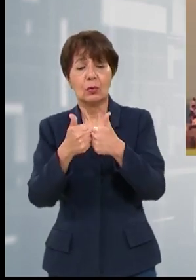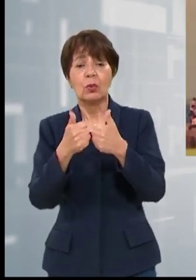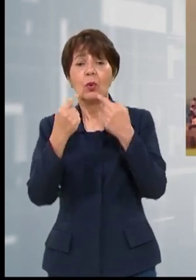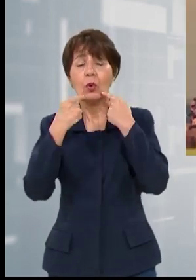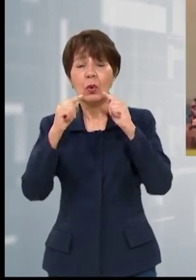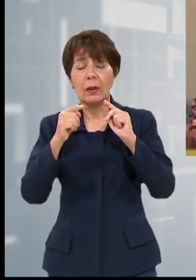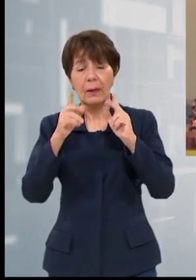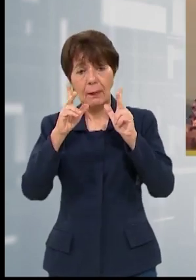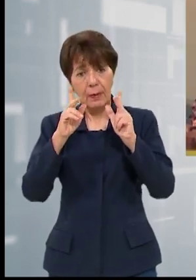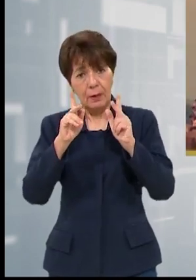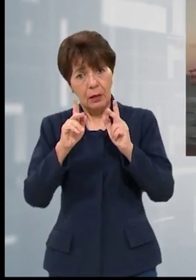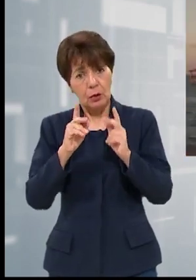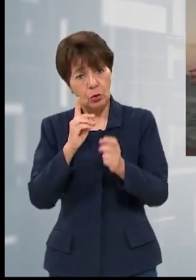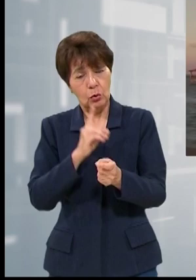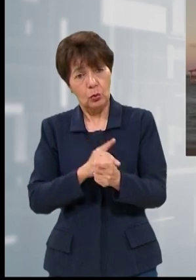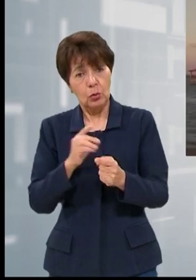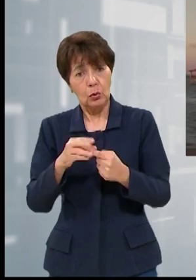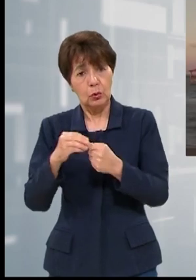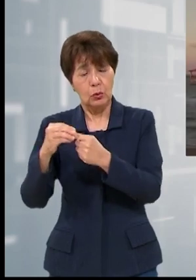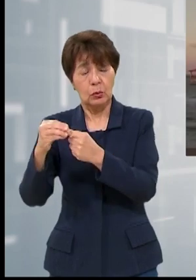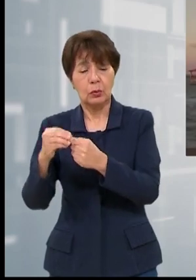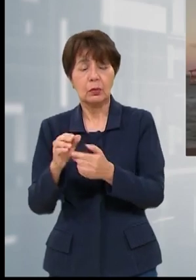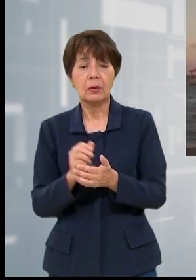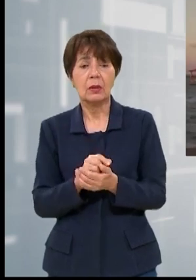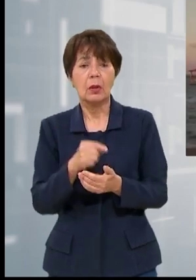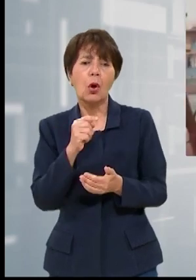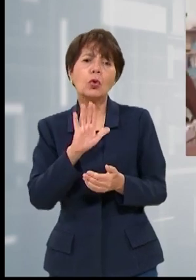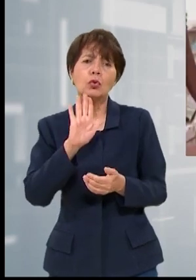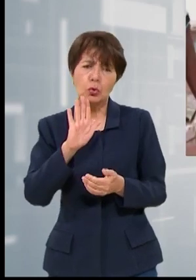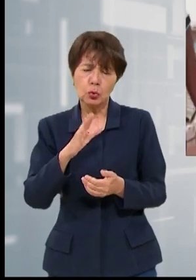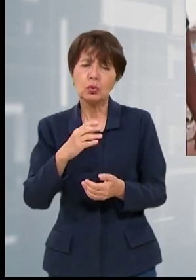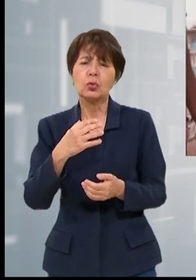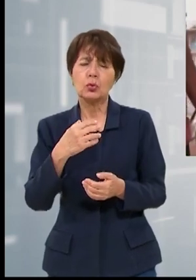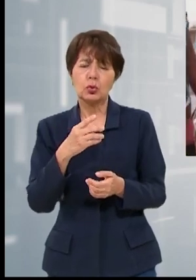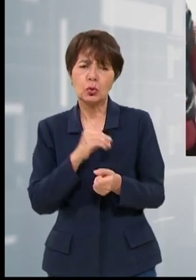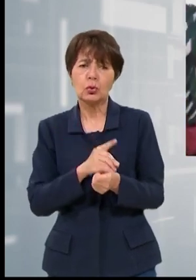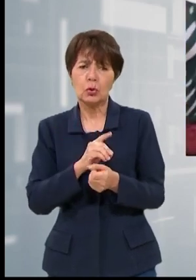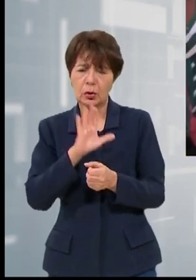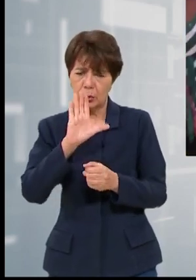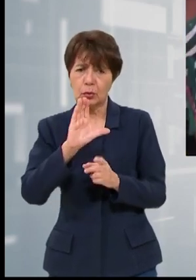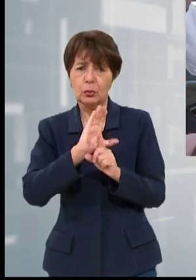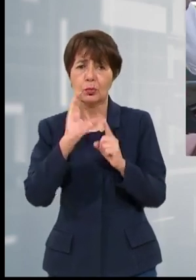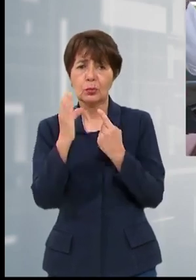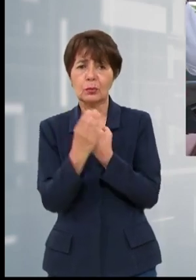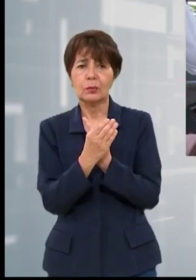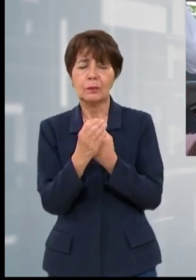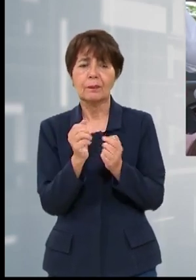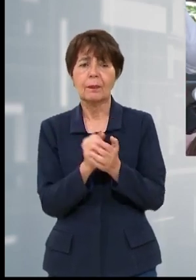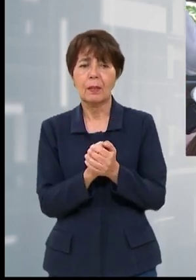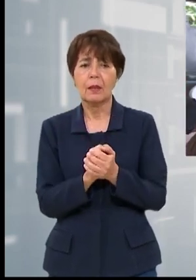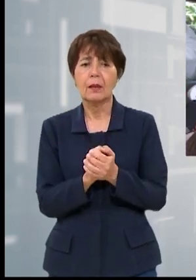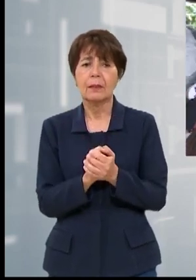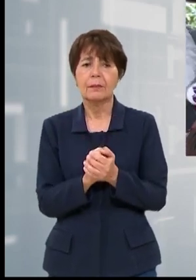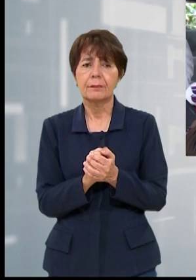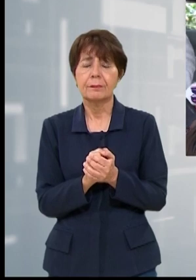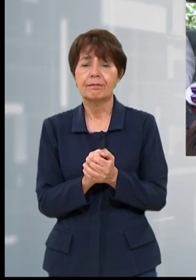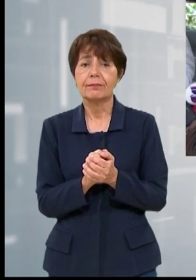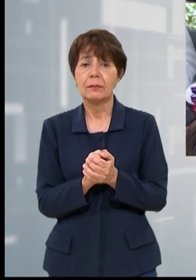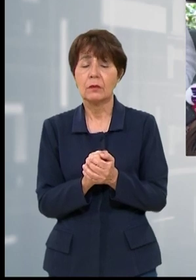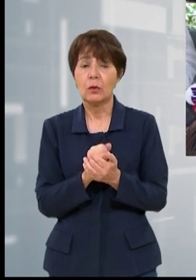especialistas o tener sus propios médicos mezquitos para atender la gran demanda que tienen. Tenemos una atención